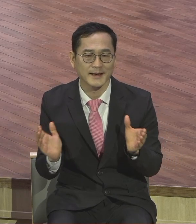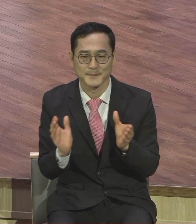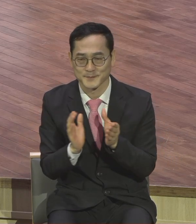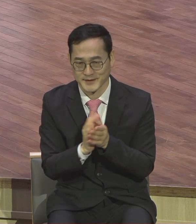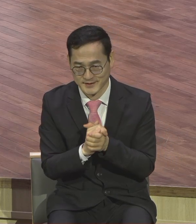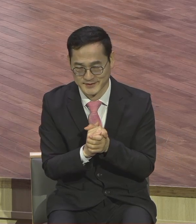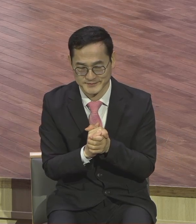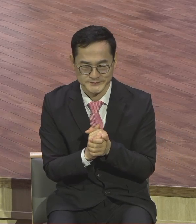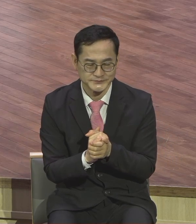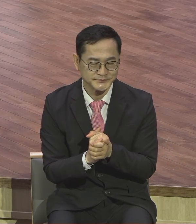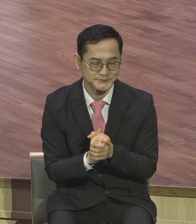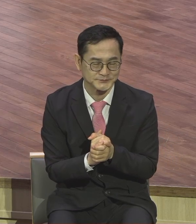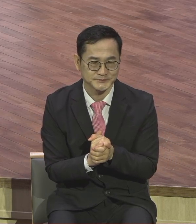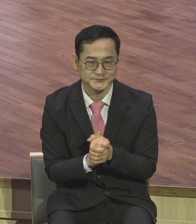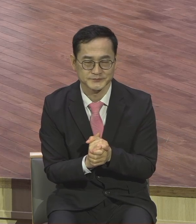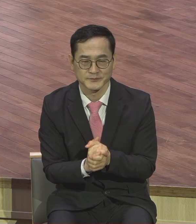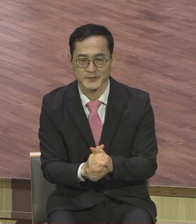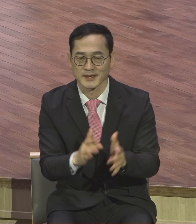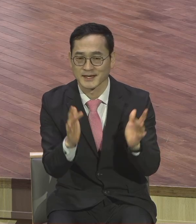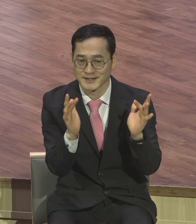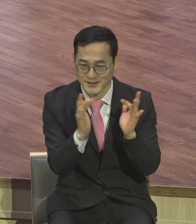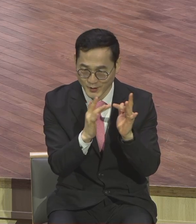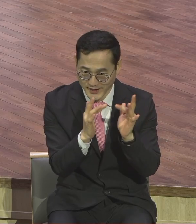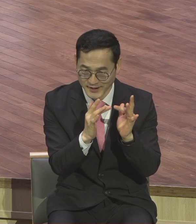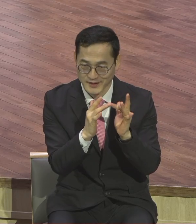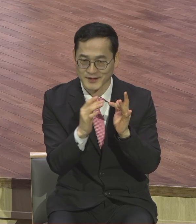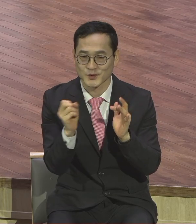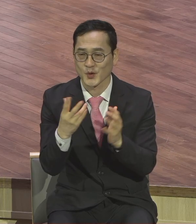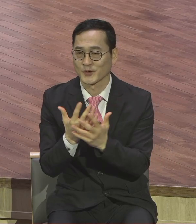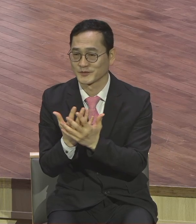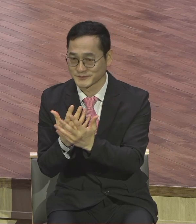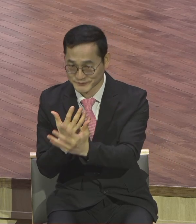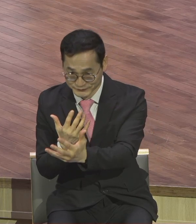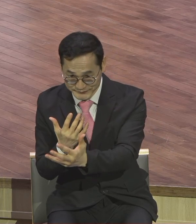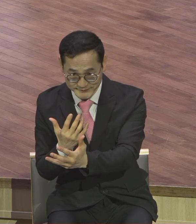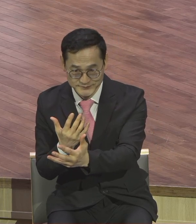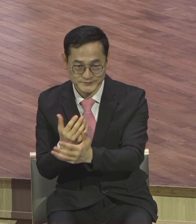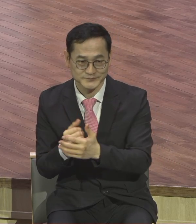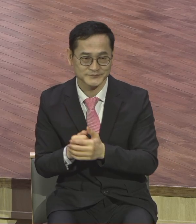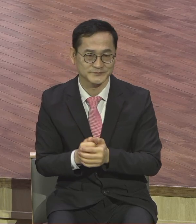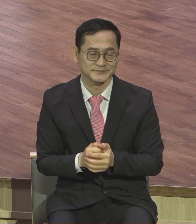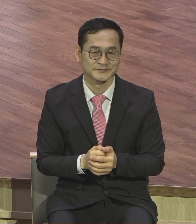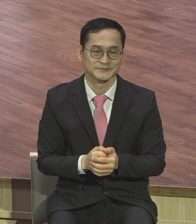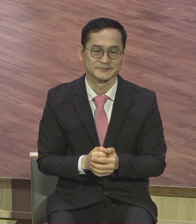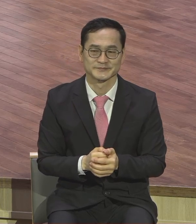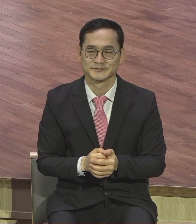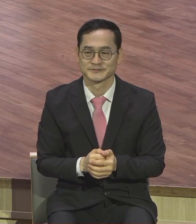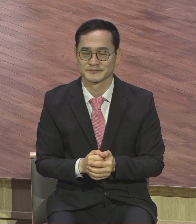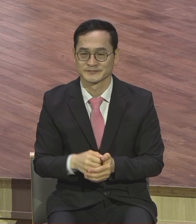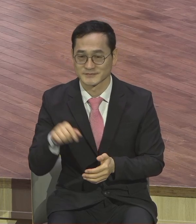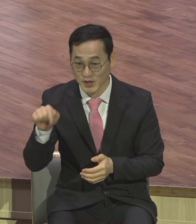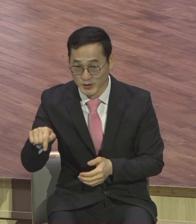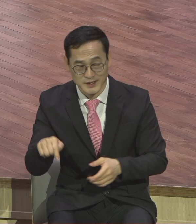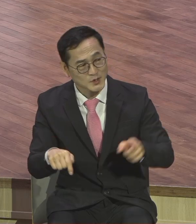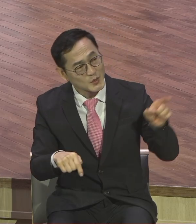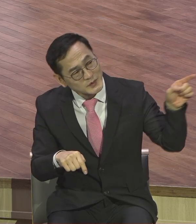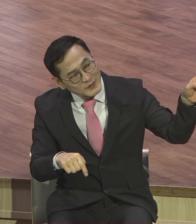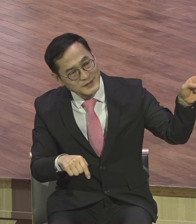우리 온라인 예배드리는 모든 성도들 또 우리 원리스홀 비전홀 우리 서로 다